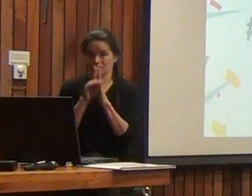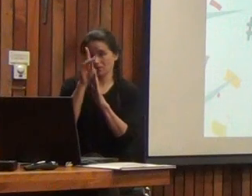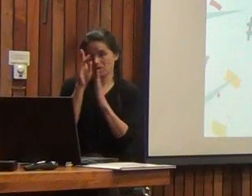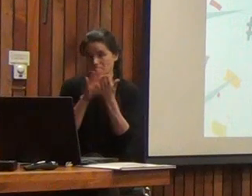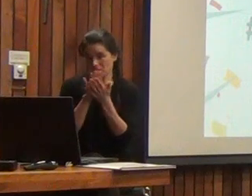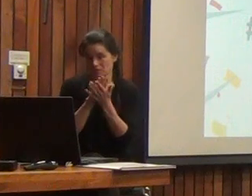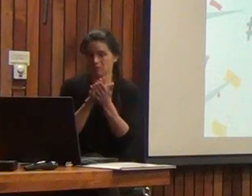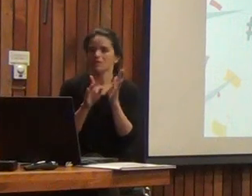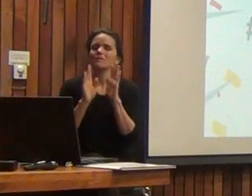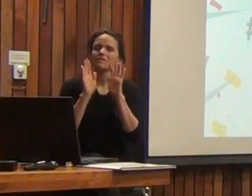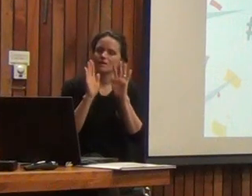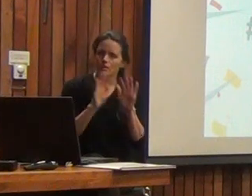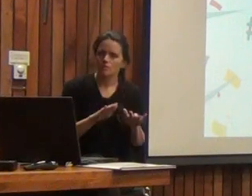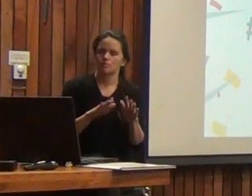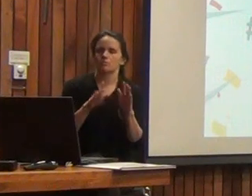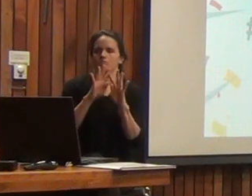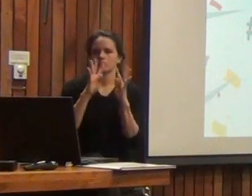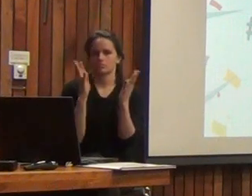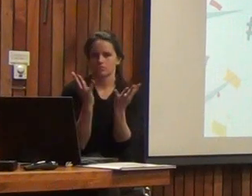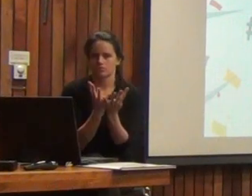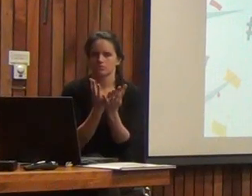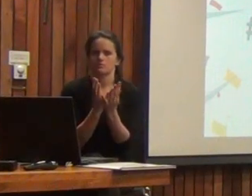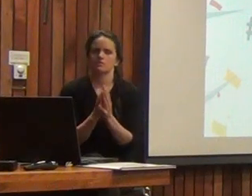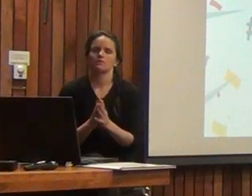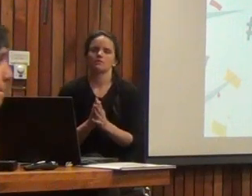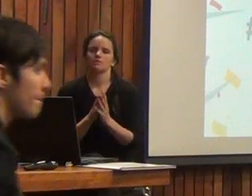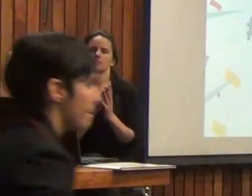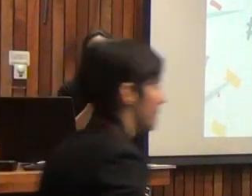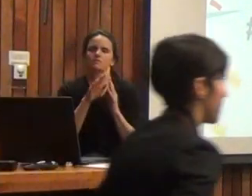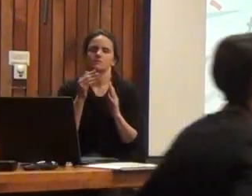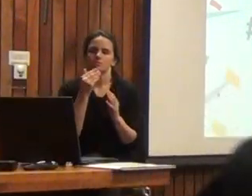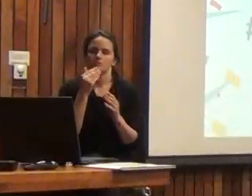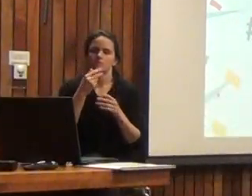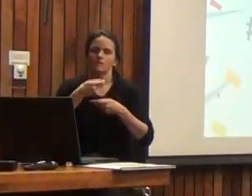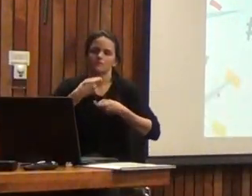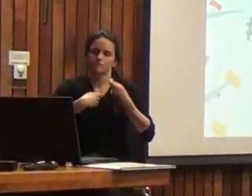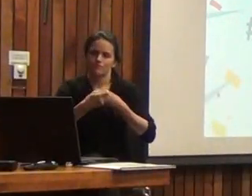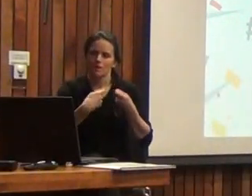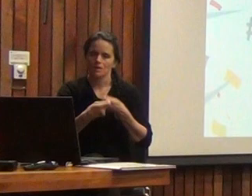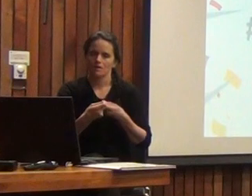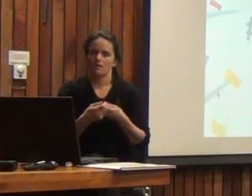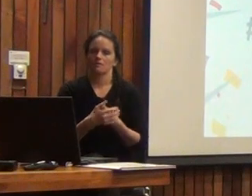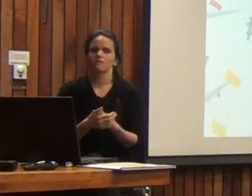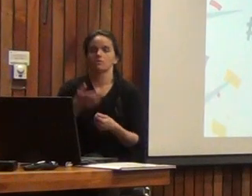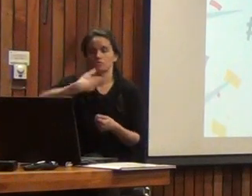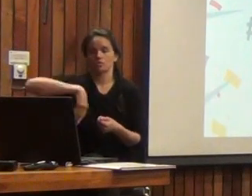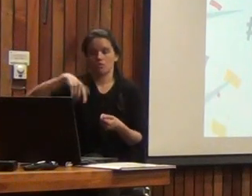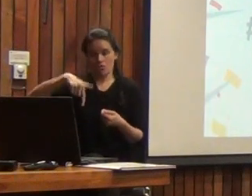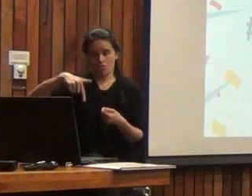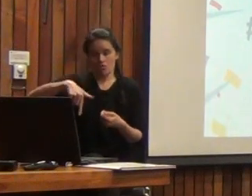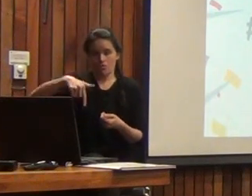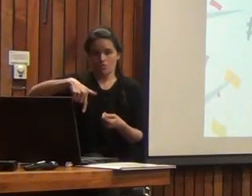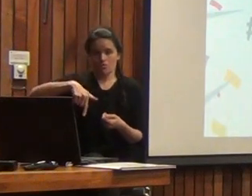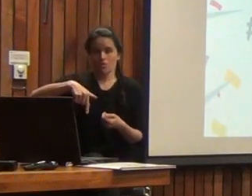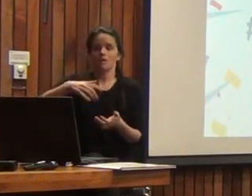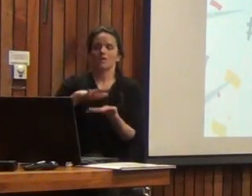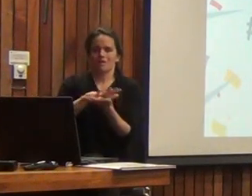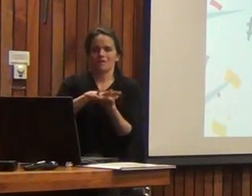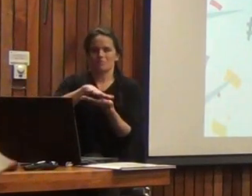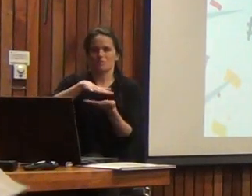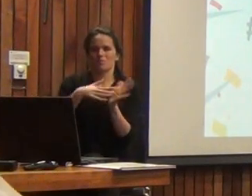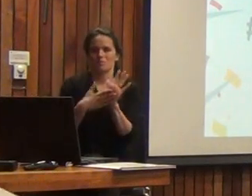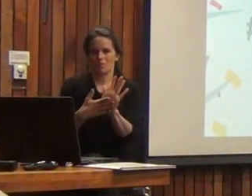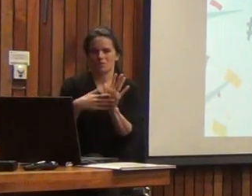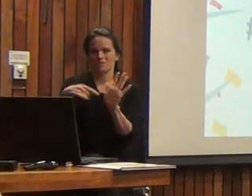a la sociedad, contribuir con estos desarrollos al mercado y lo que estamos haciendo hoy es un claro ejemplo de ello.